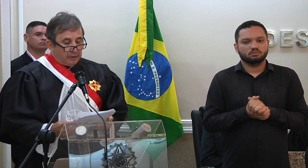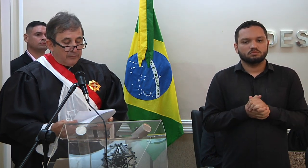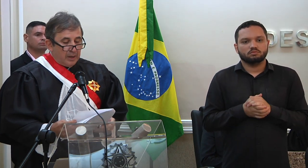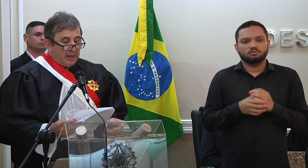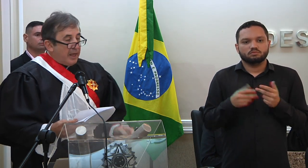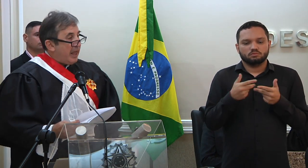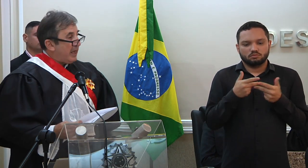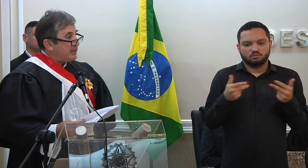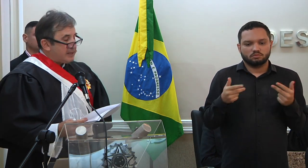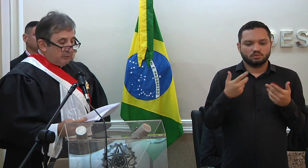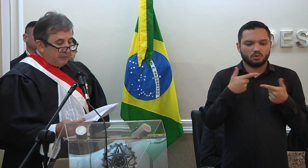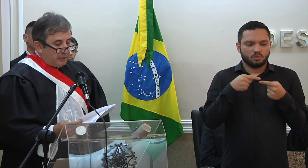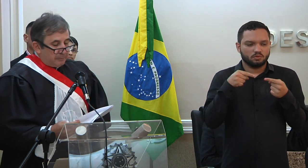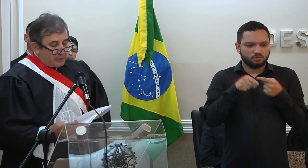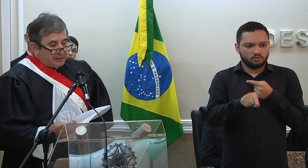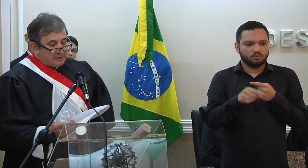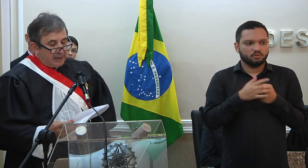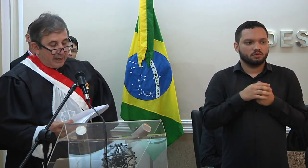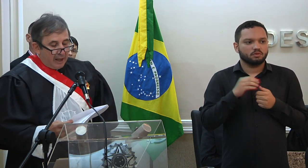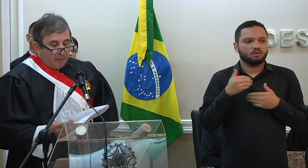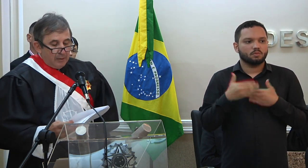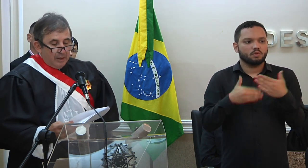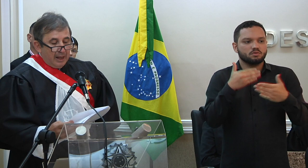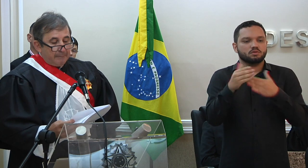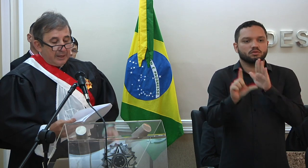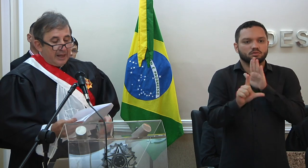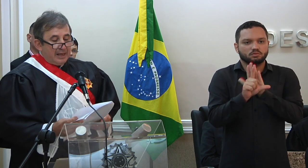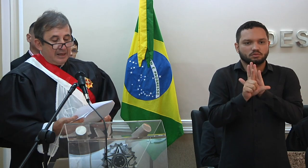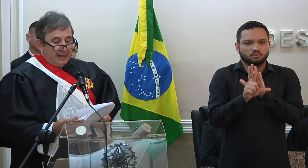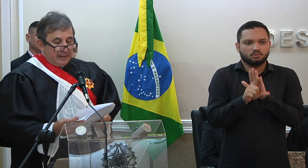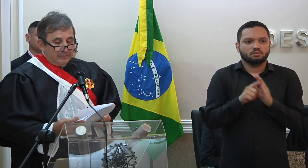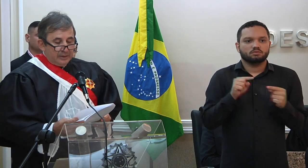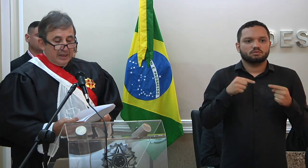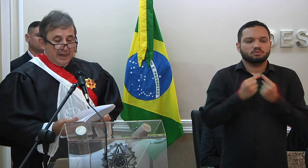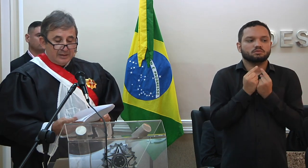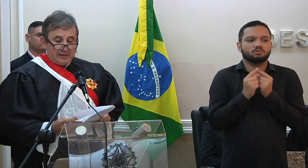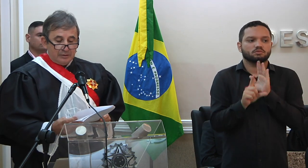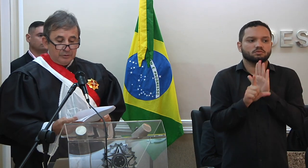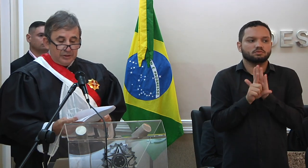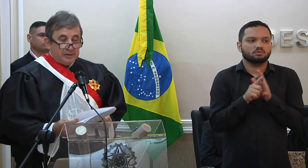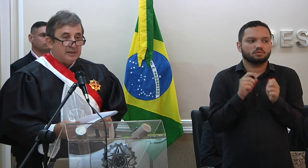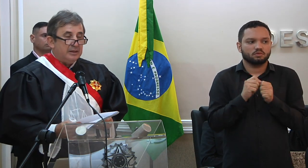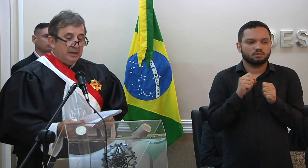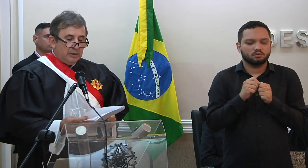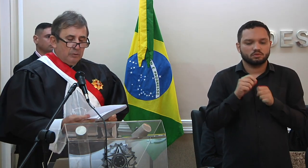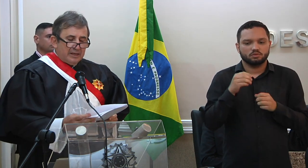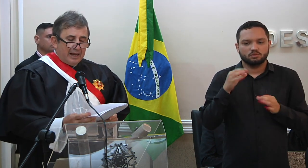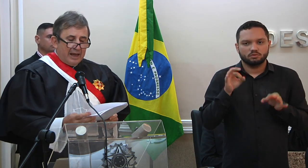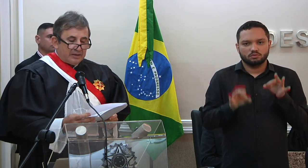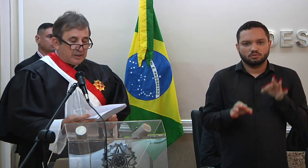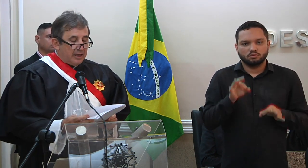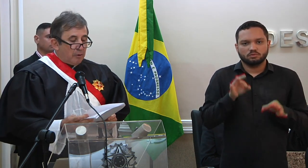contraditório, realizar o devido processo legal, aplicar a lei e realizar a justiça numa dialética